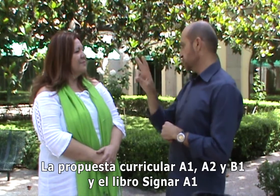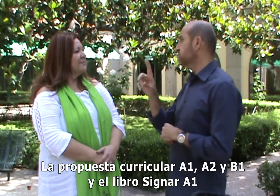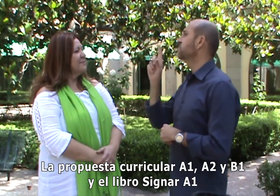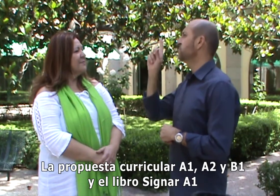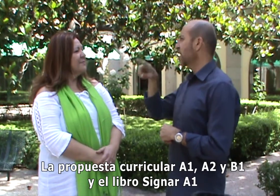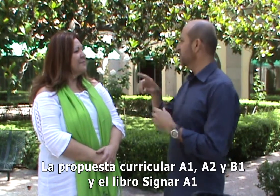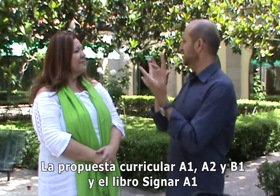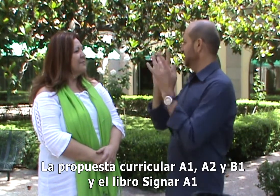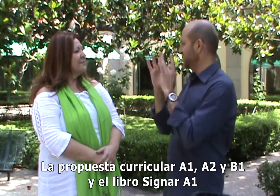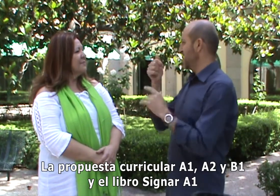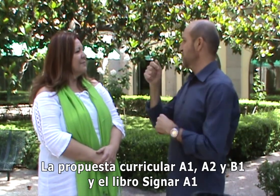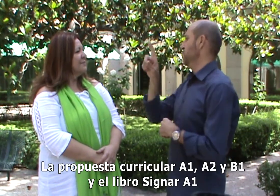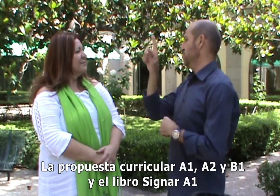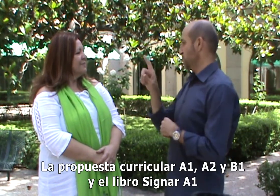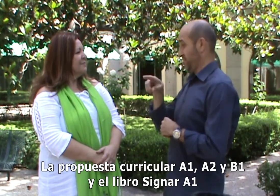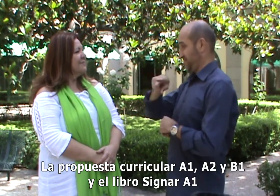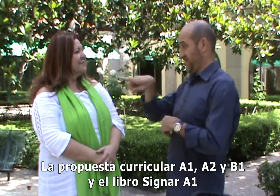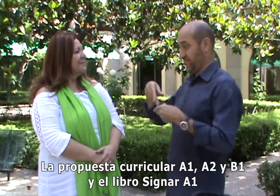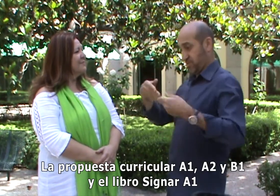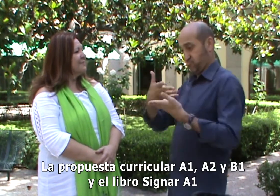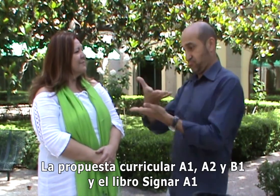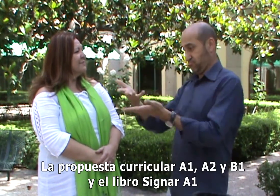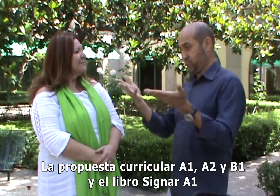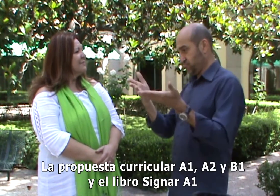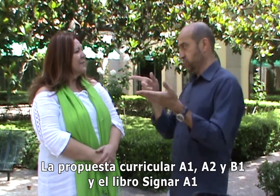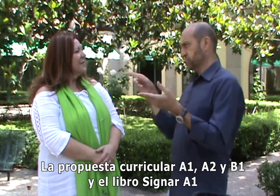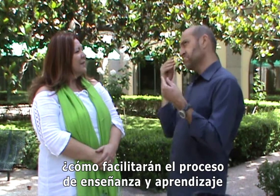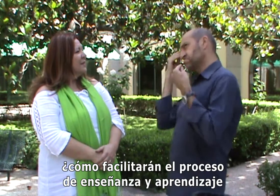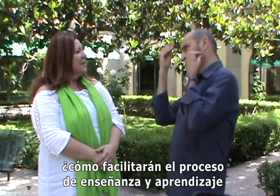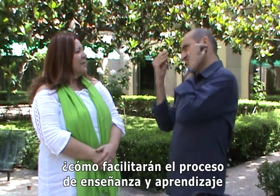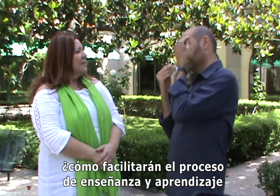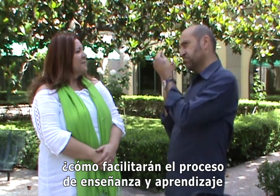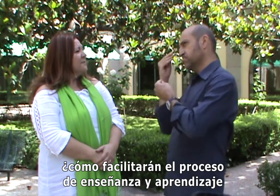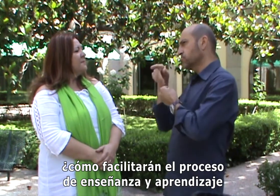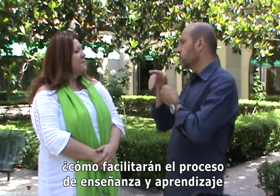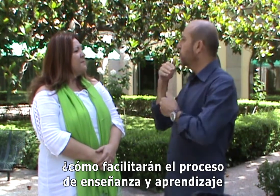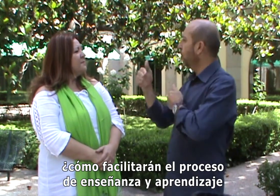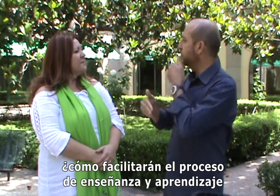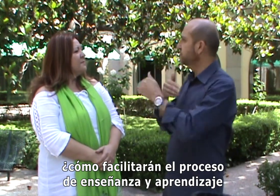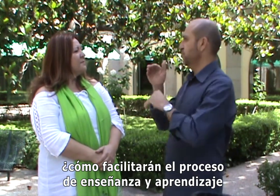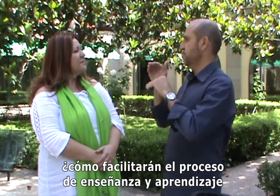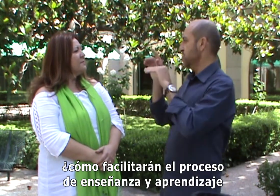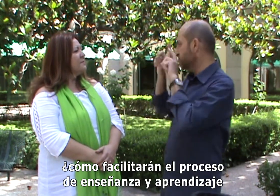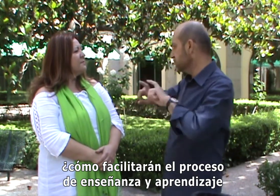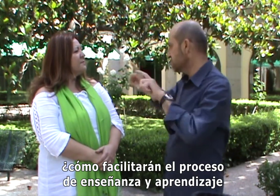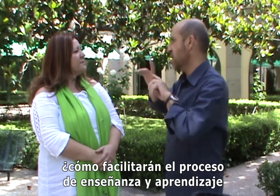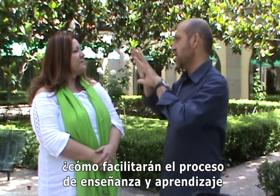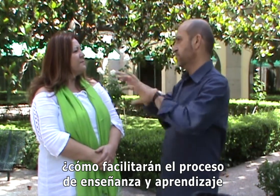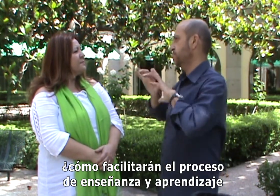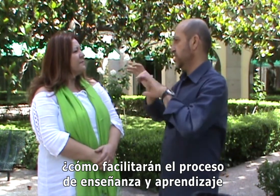A1, A2 y B1 y el libro Signar A1. ¿Cómo facilitarán el proceso de enseñanza y aprendizaje